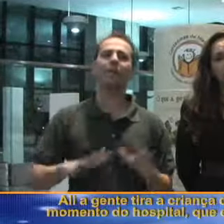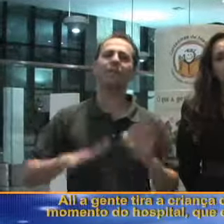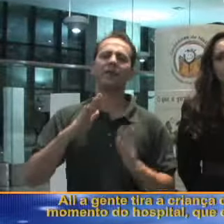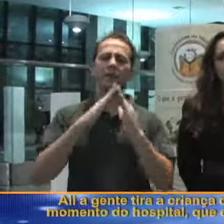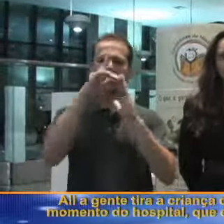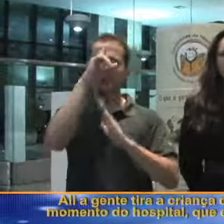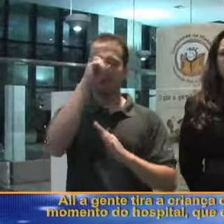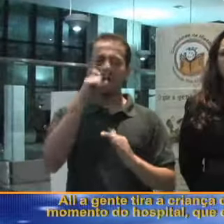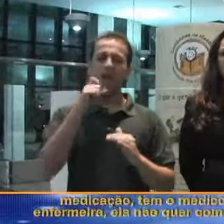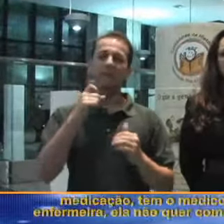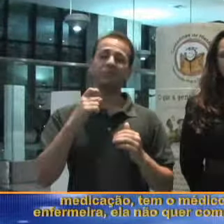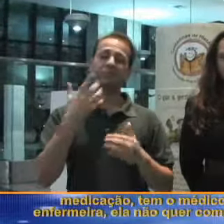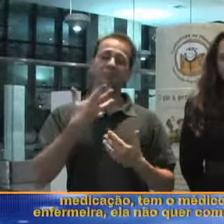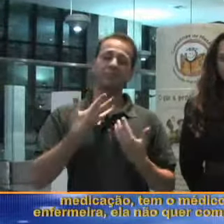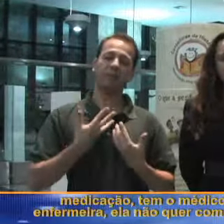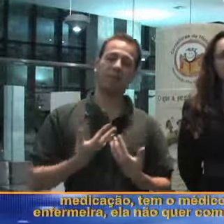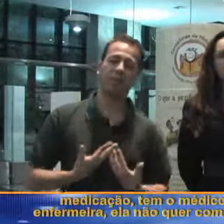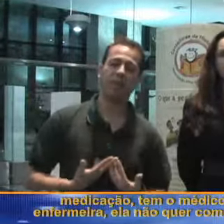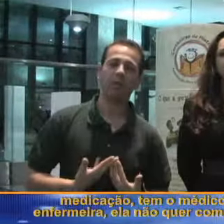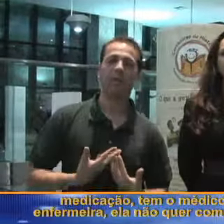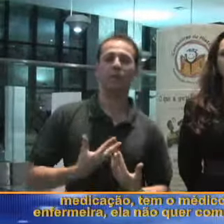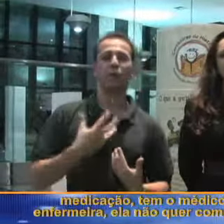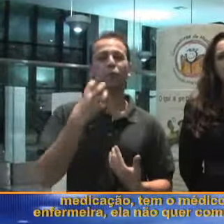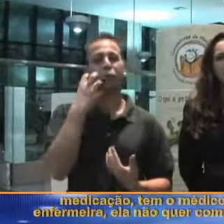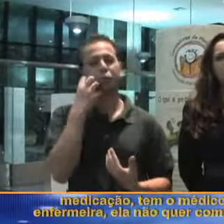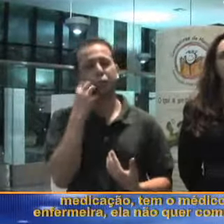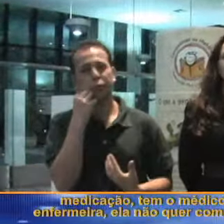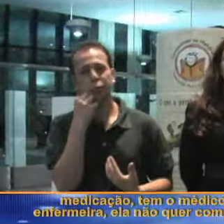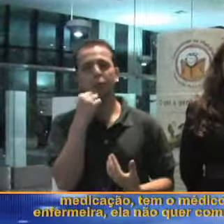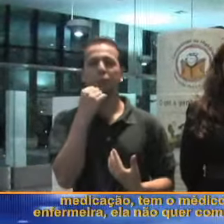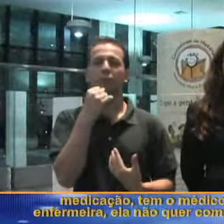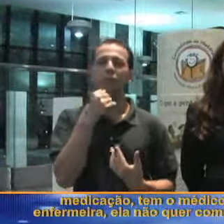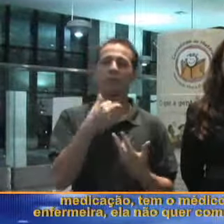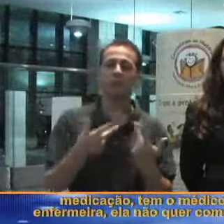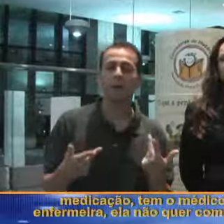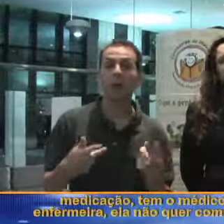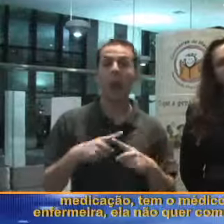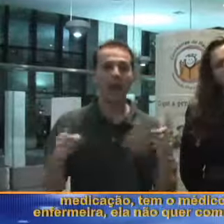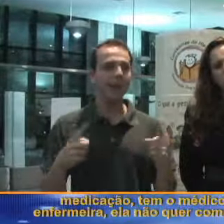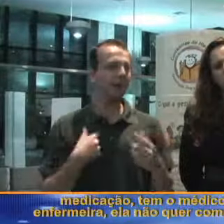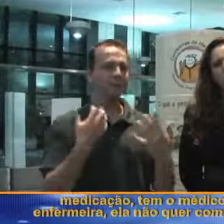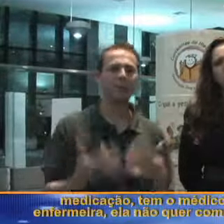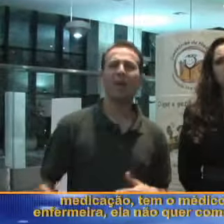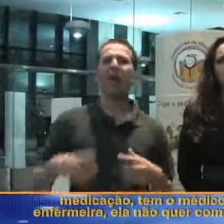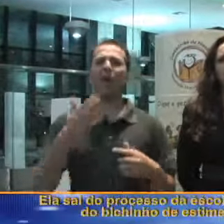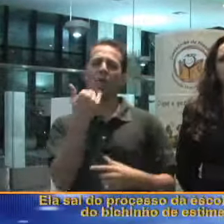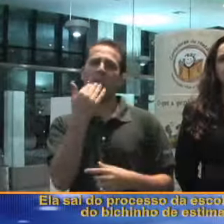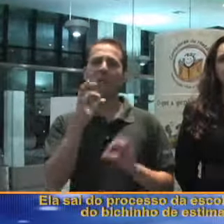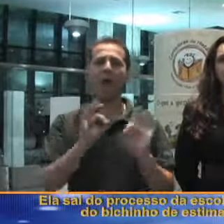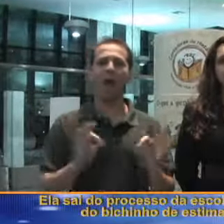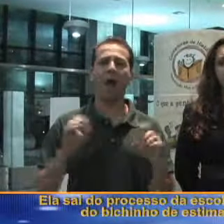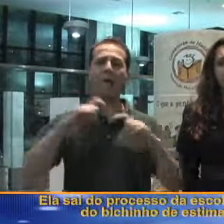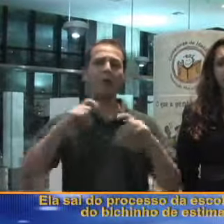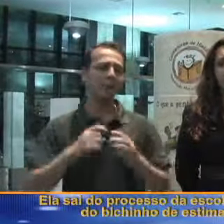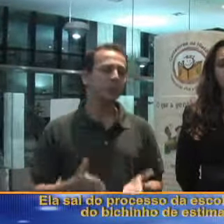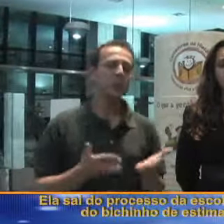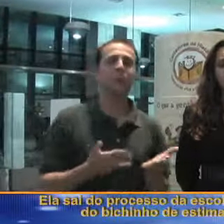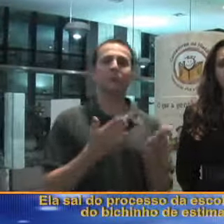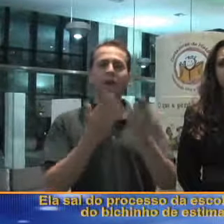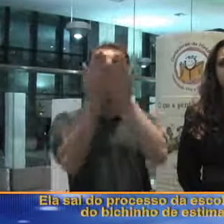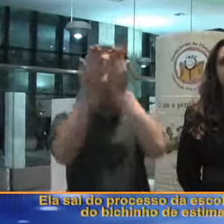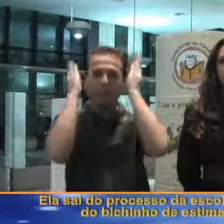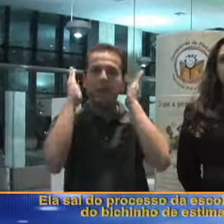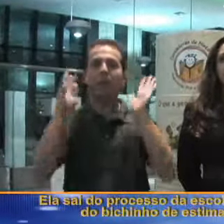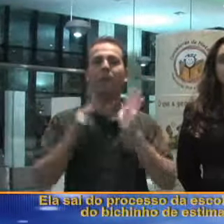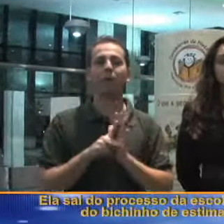hospital. que ela só está ali a medicação, tem o médico, a enfermeira, ela não quer comer a comida, ela sai do